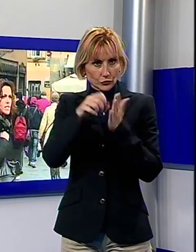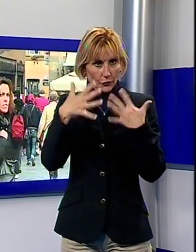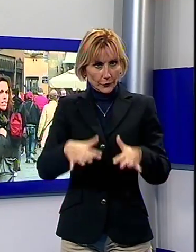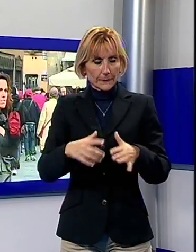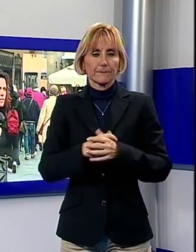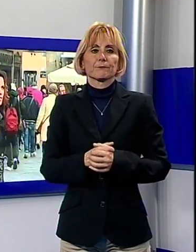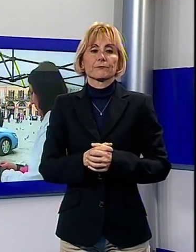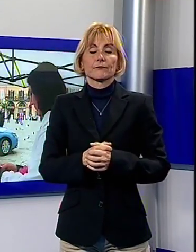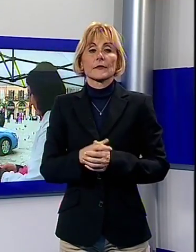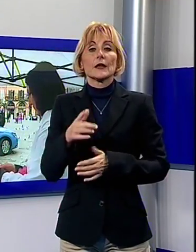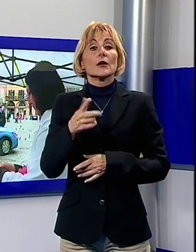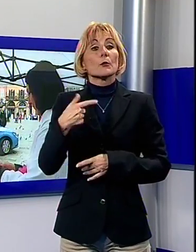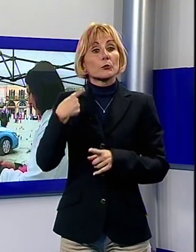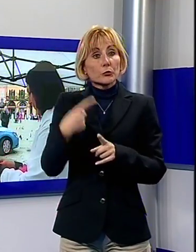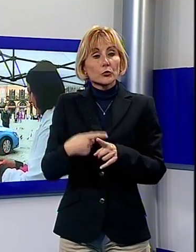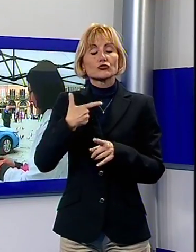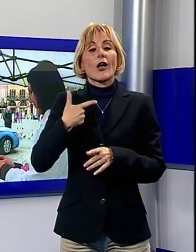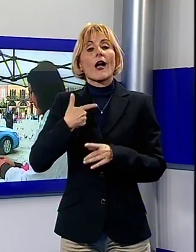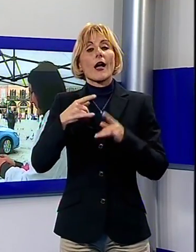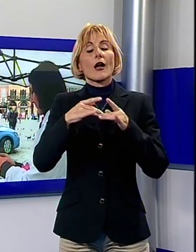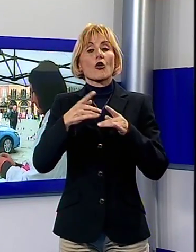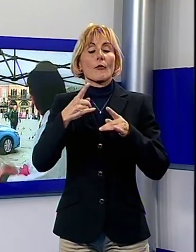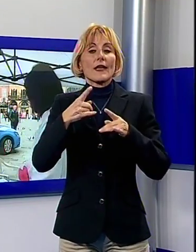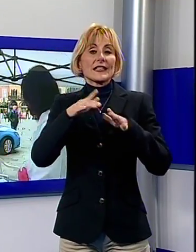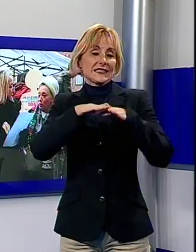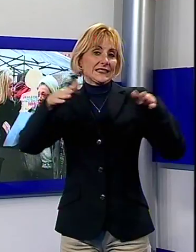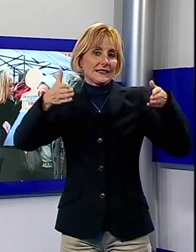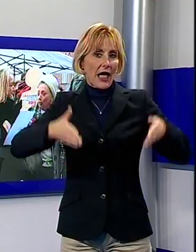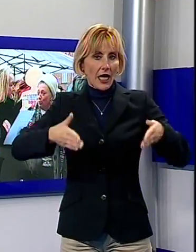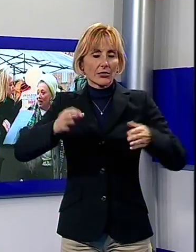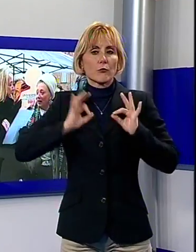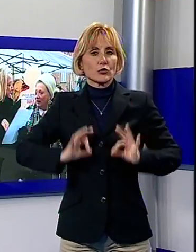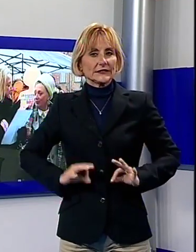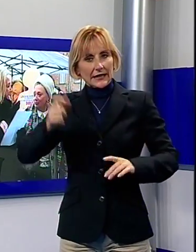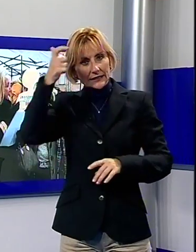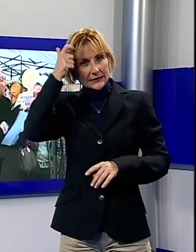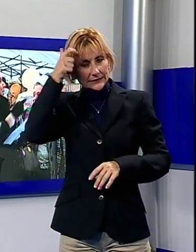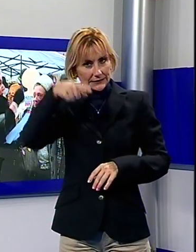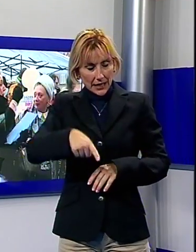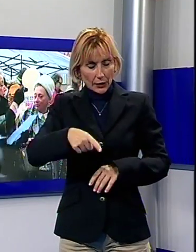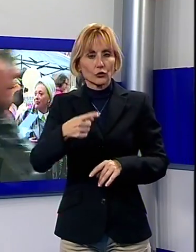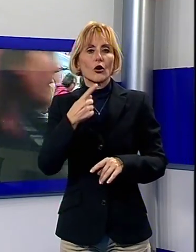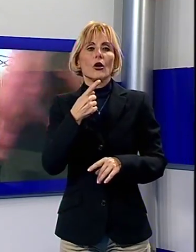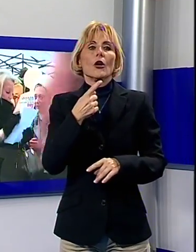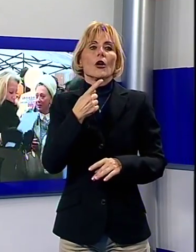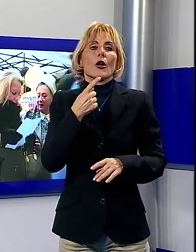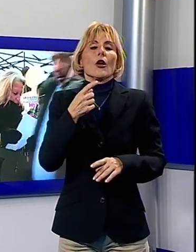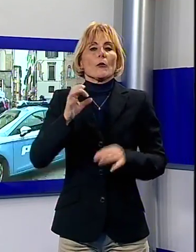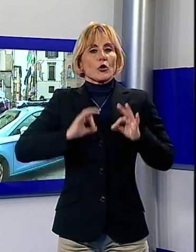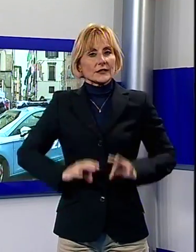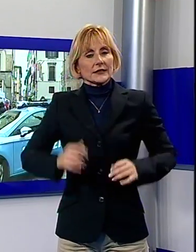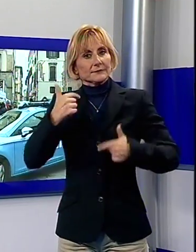piazza c'era anche un banchetto della Polizia di Stato, l'iniziativa ha permesso di avvicinare molte persone alle quali sono stati distribuiti vari